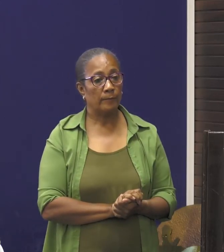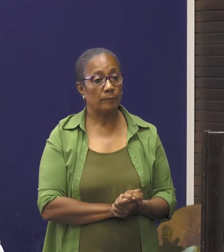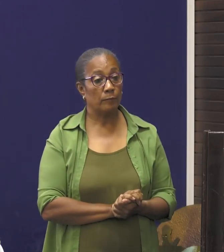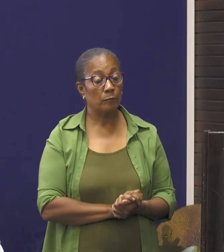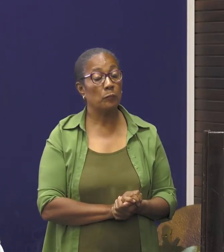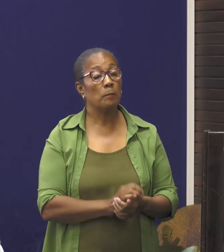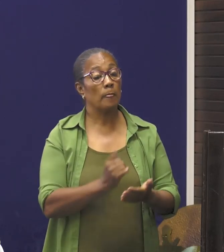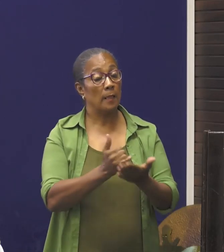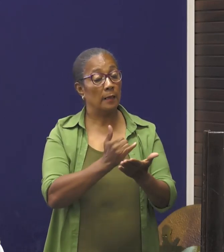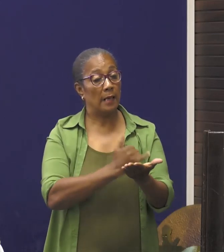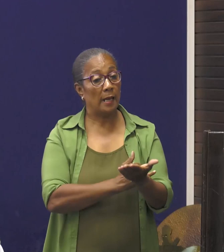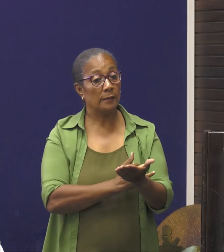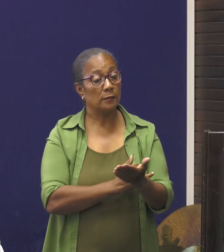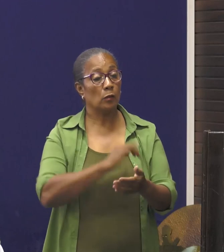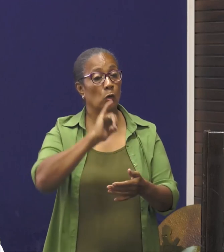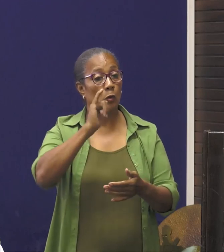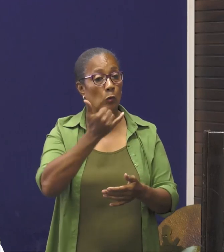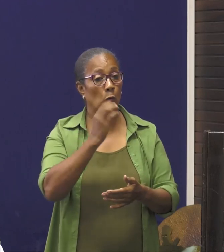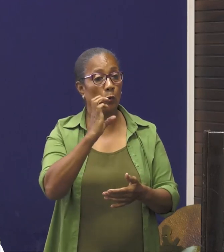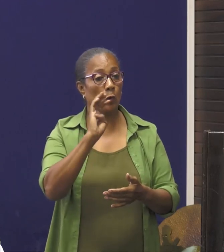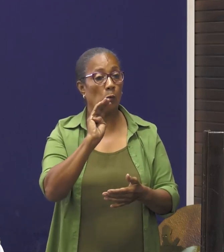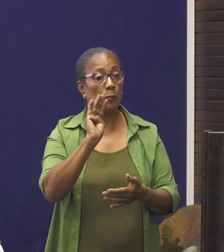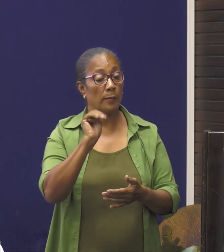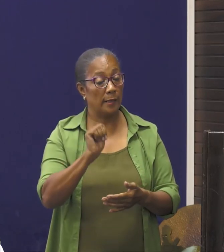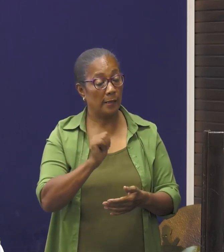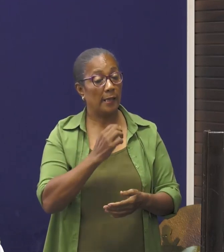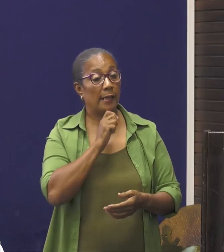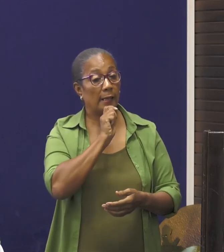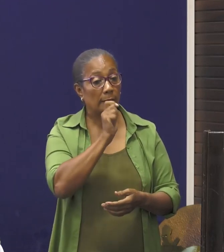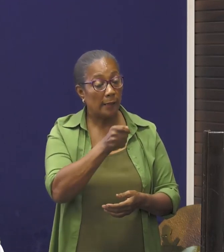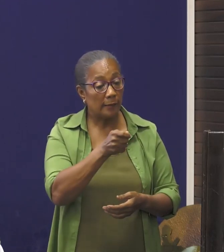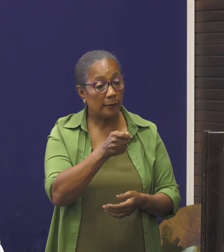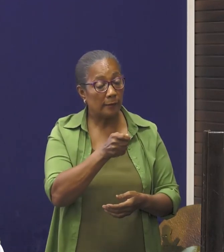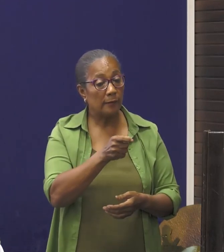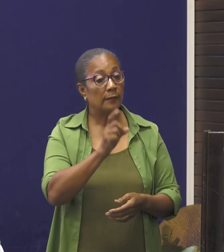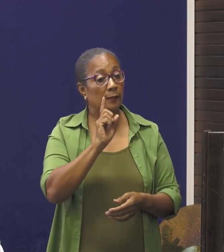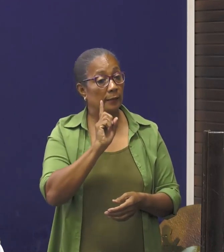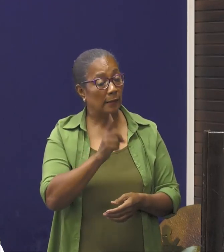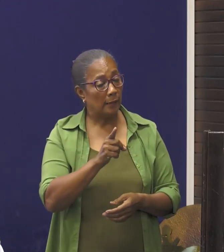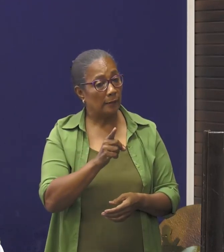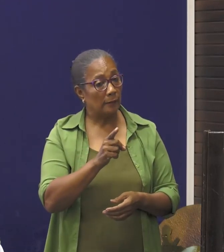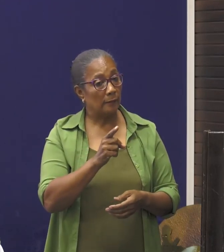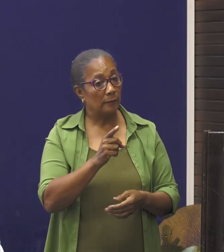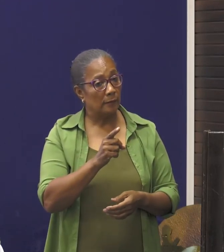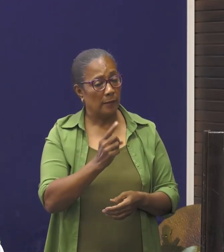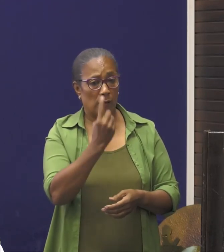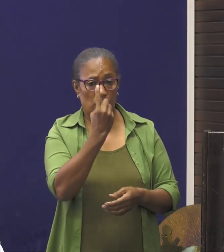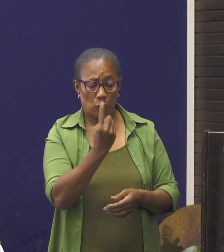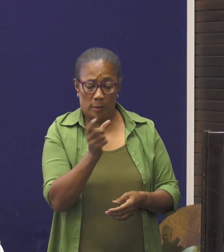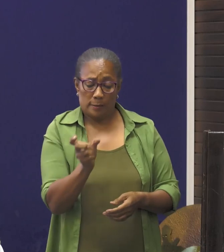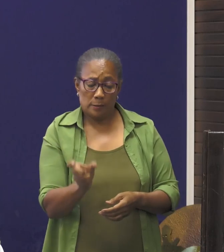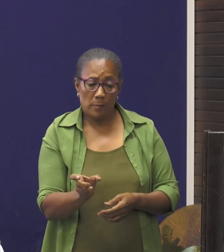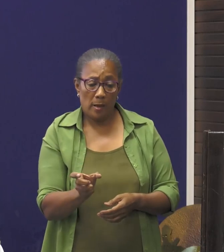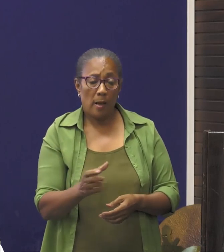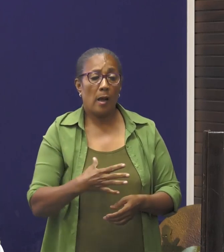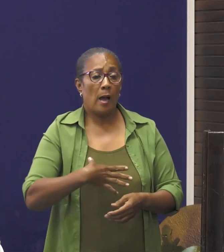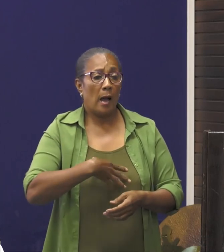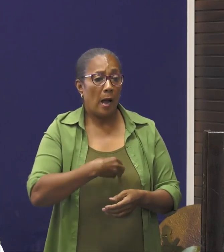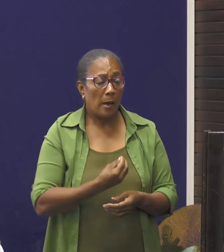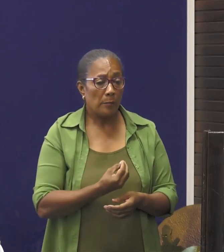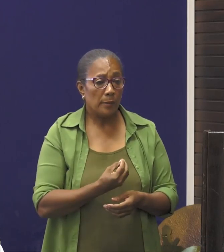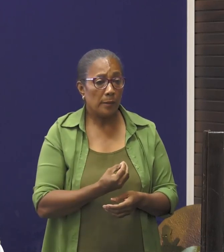Tenselotte, Nieuw-Kombe ook toe en gidoor dat die efu wansma abie